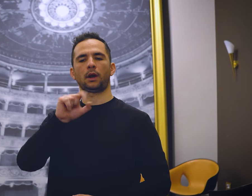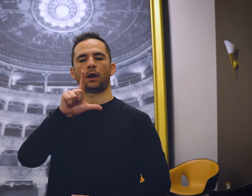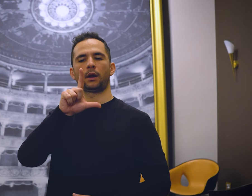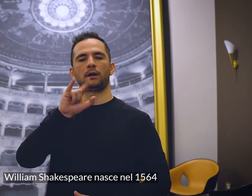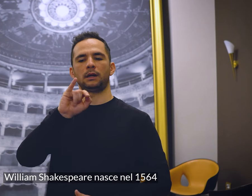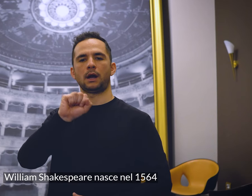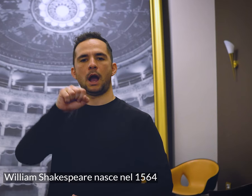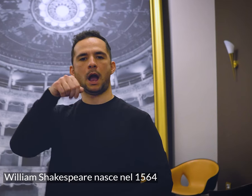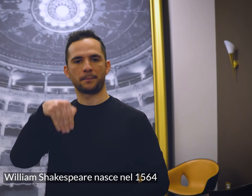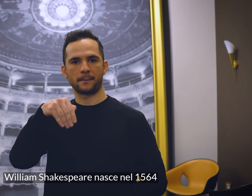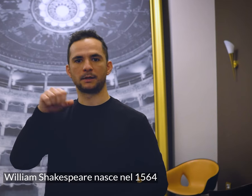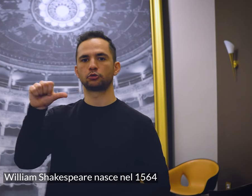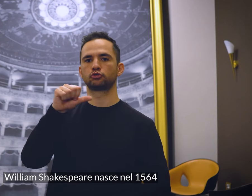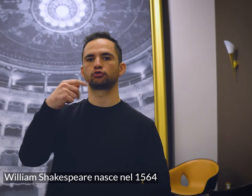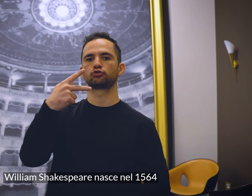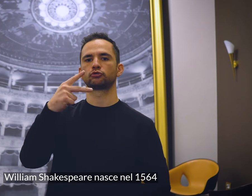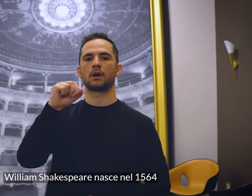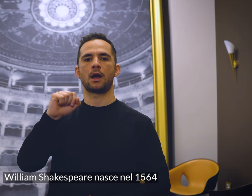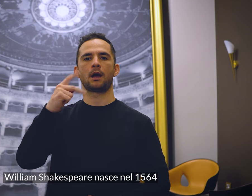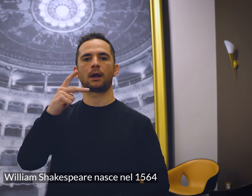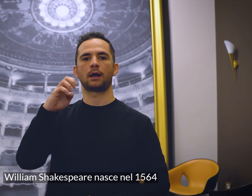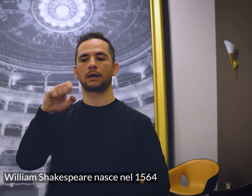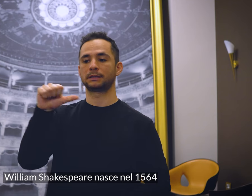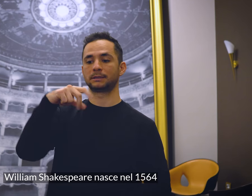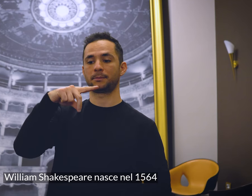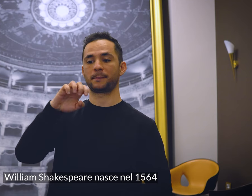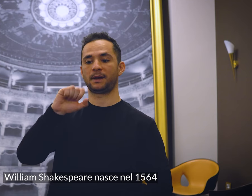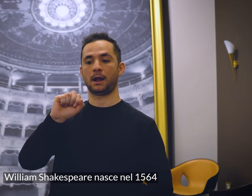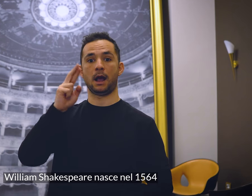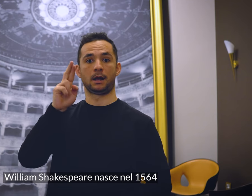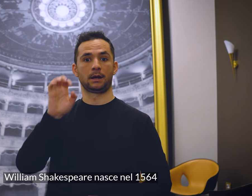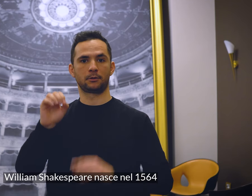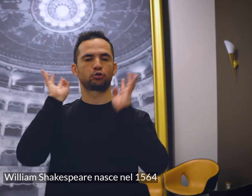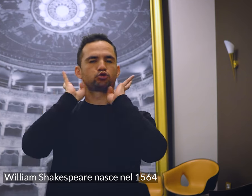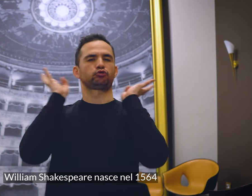William Shakespeare nasce nel